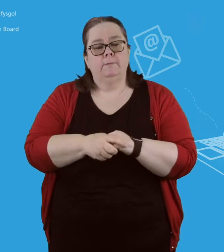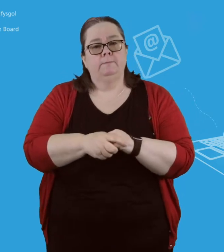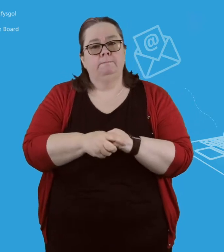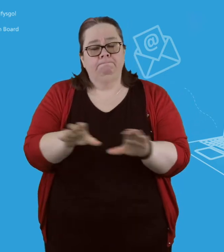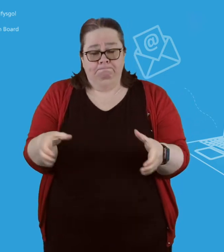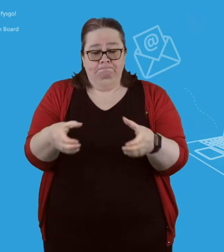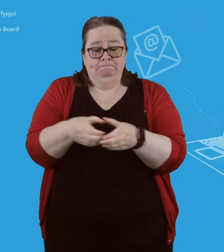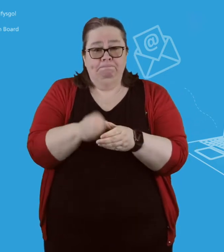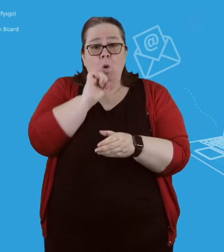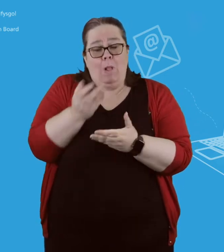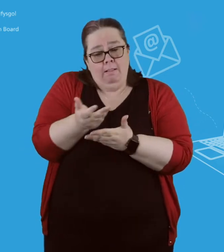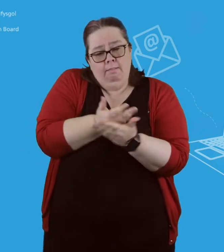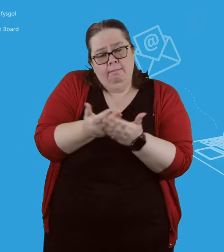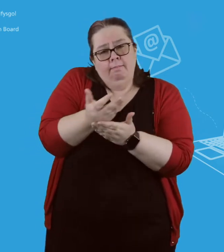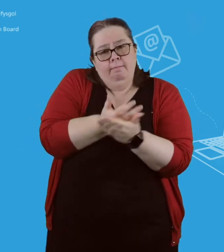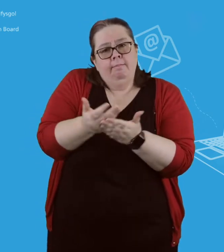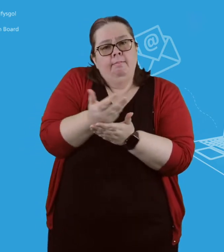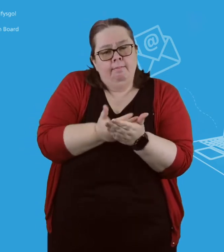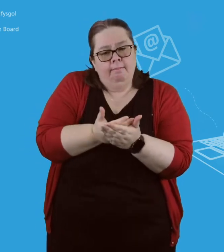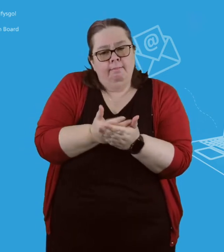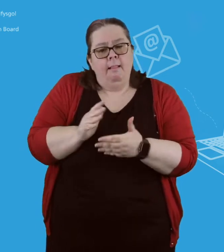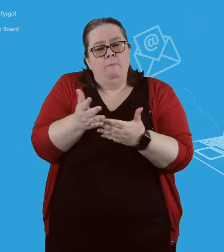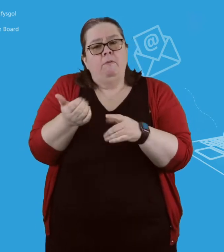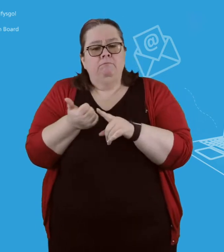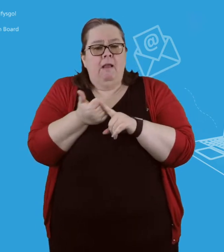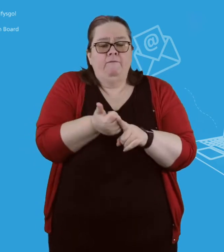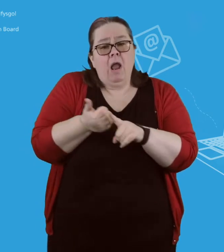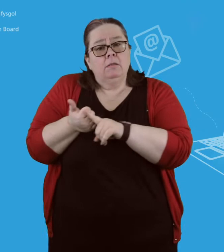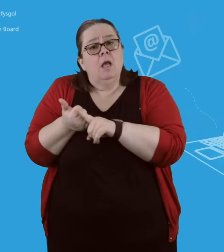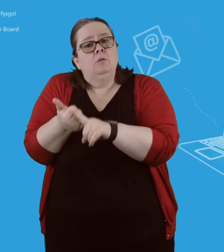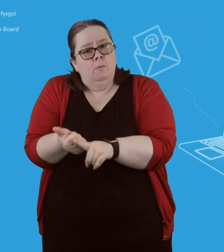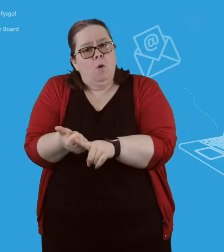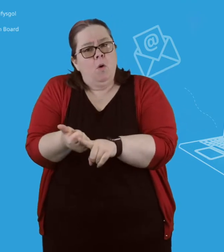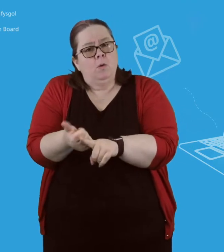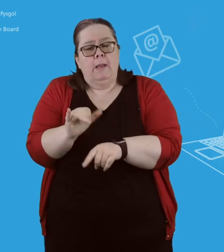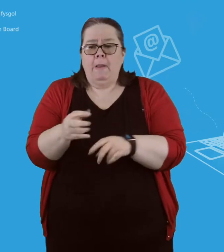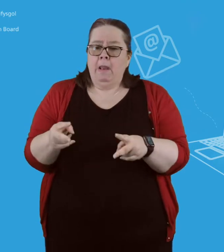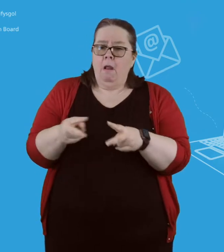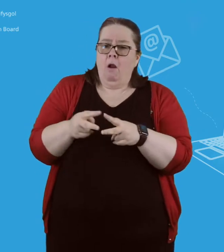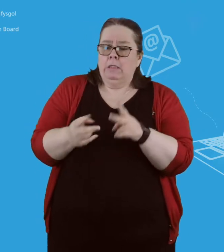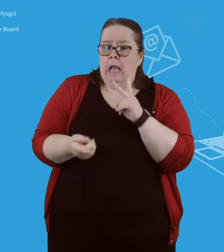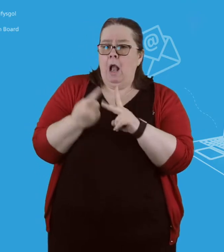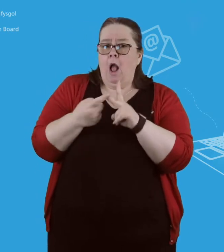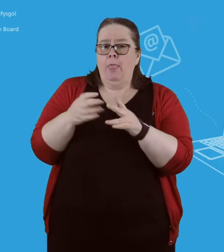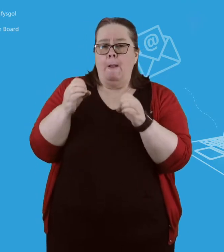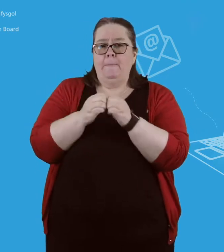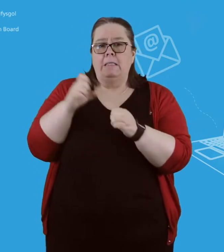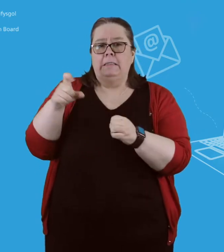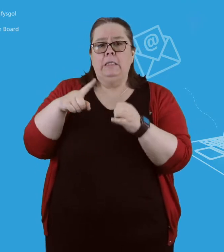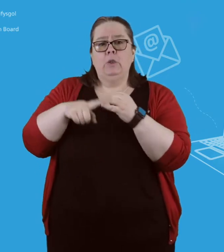Teipiwch eich ebost a dilynwch â cyfarwyddiadau isod. Yna, bydd eich neges yn cael eu anfon at